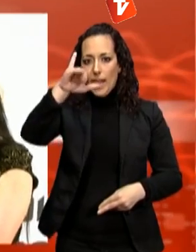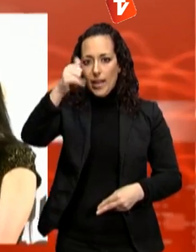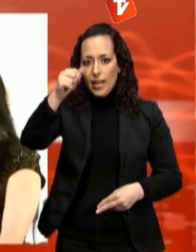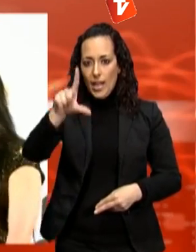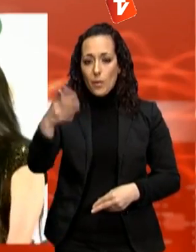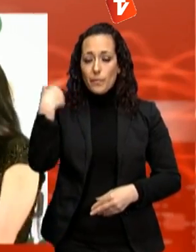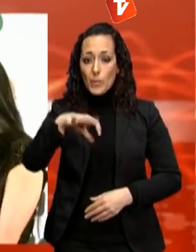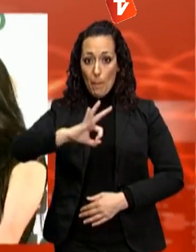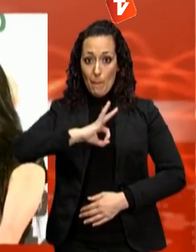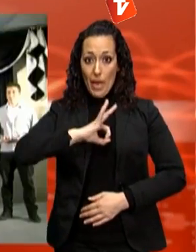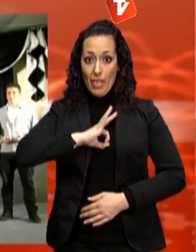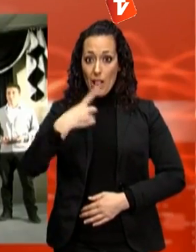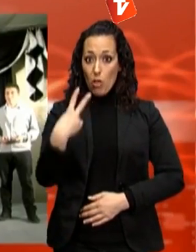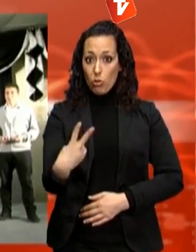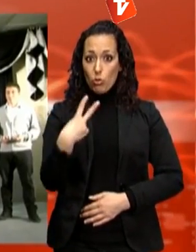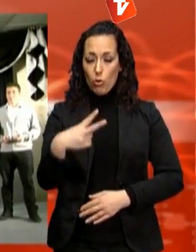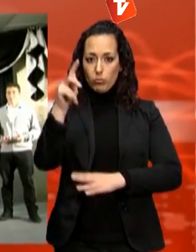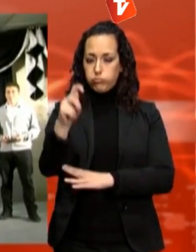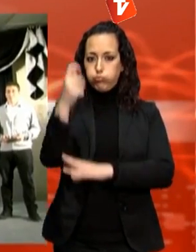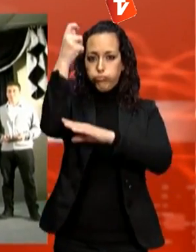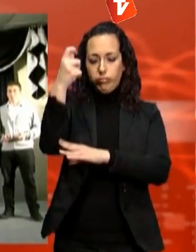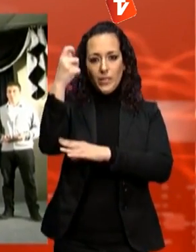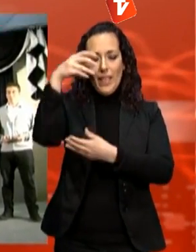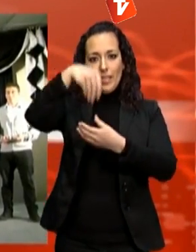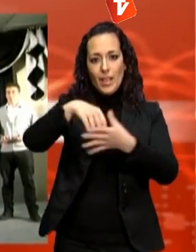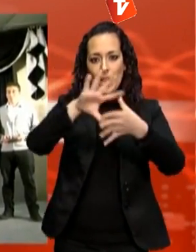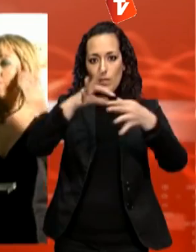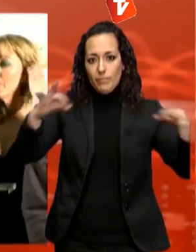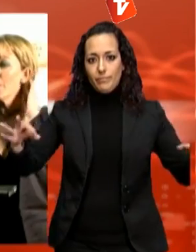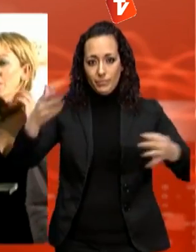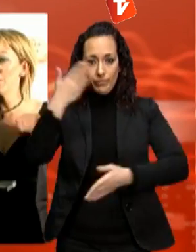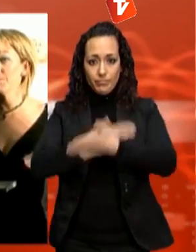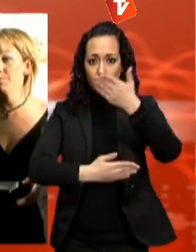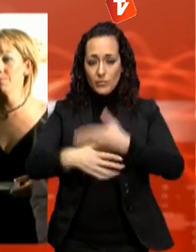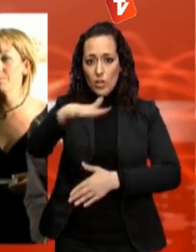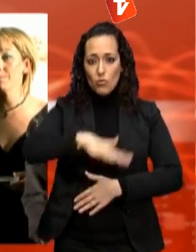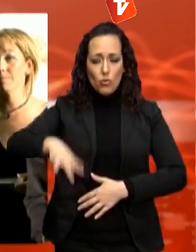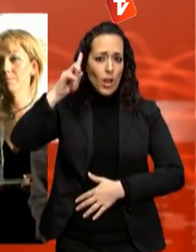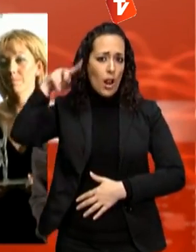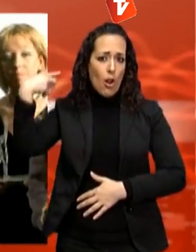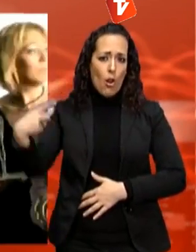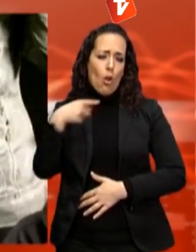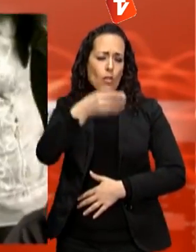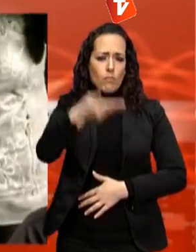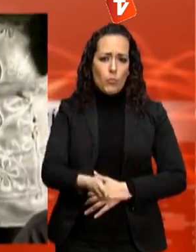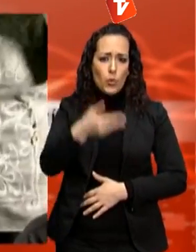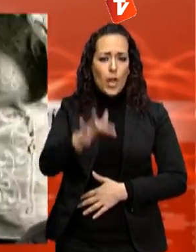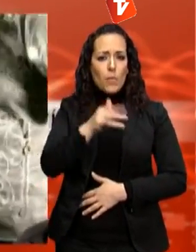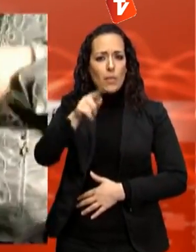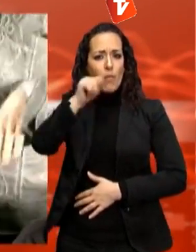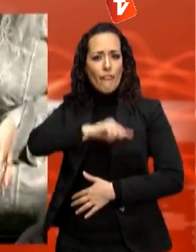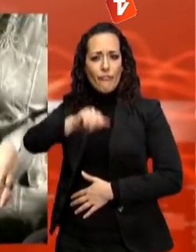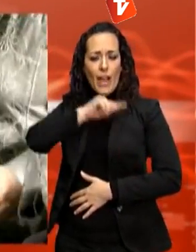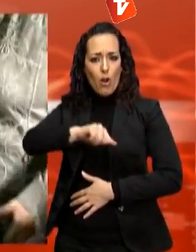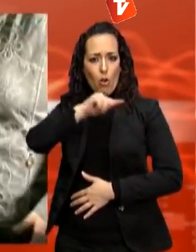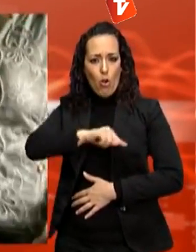dues medalles aconseguides per la nedadora als Jocs Paralímpics de Londres han pesat molt en la decisió del jurat, però també els valors que transmet a través